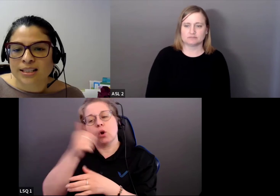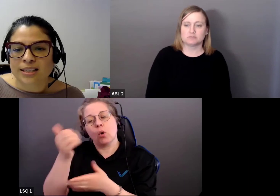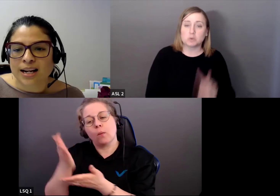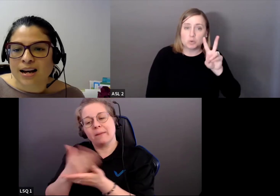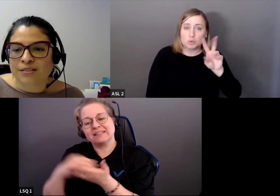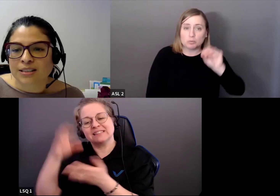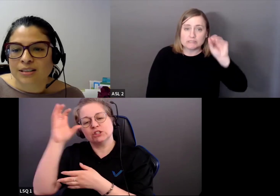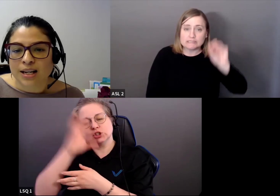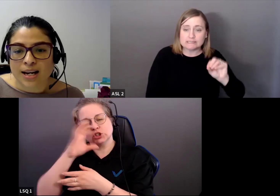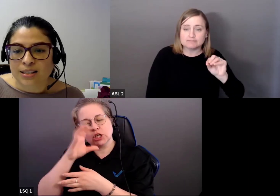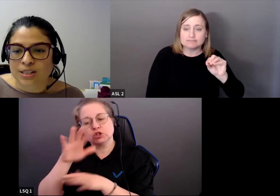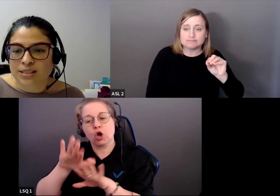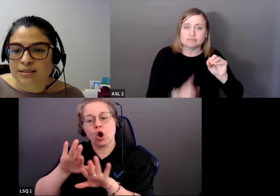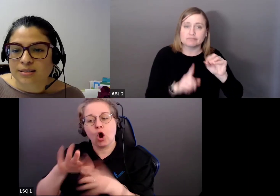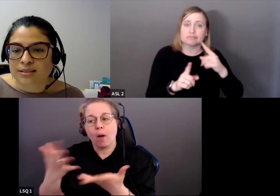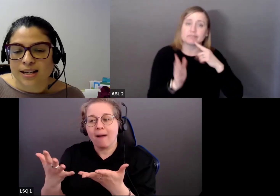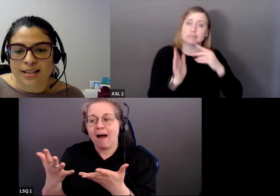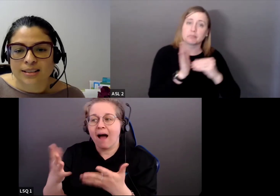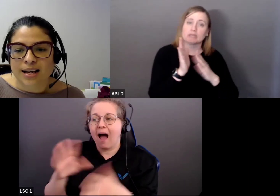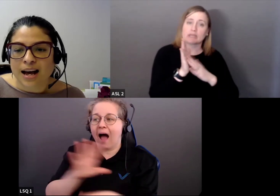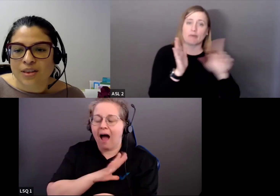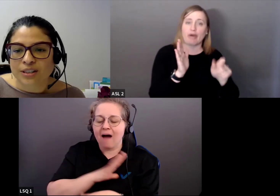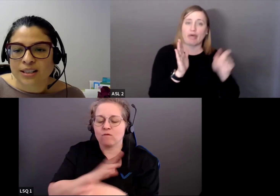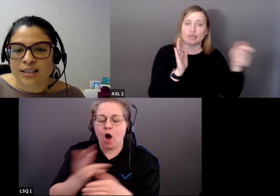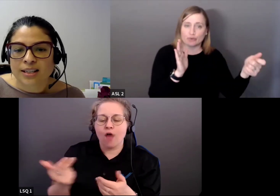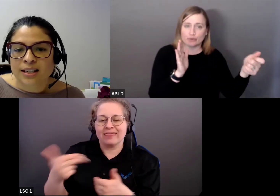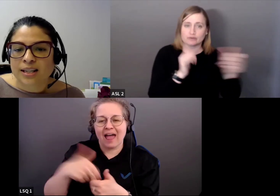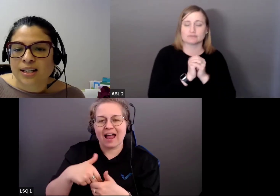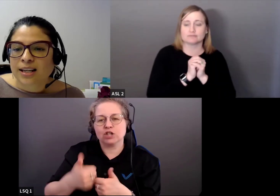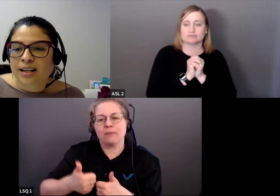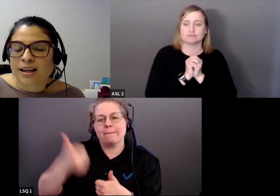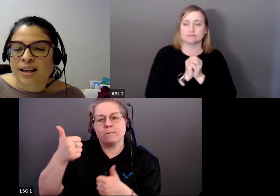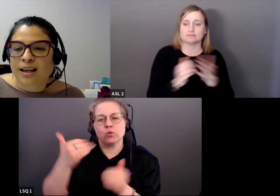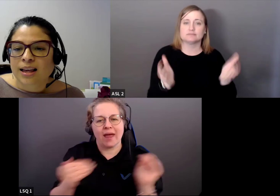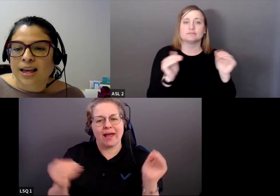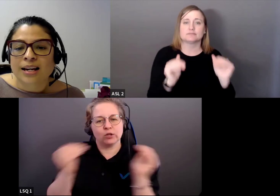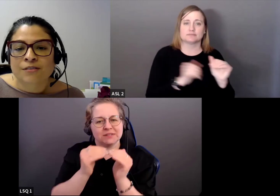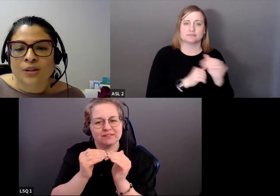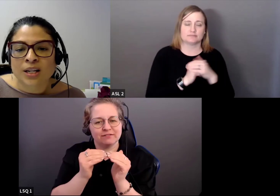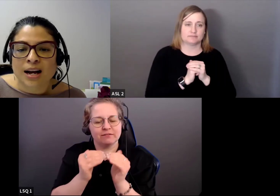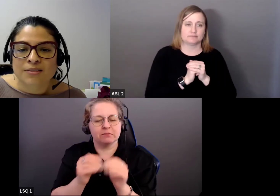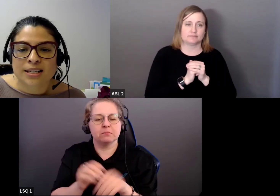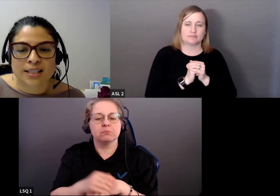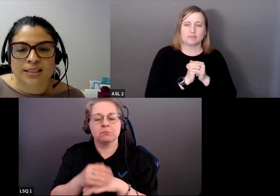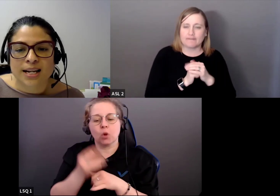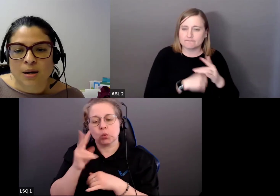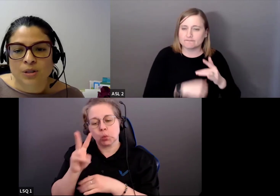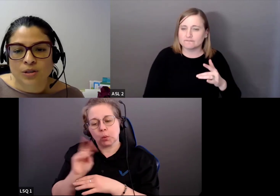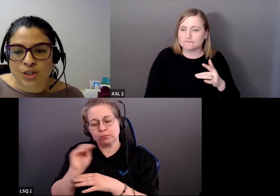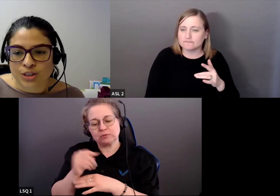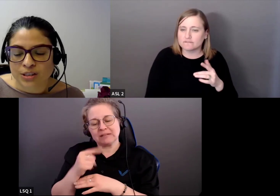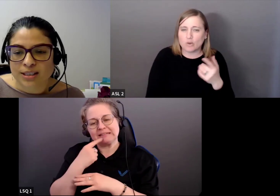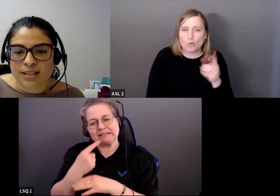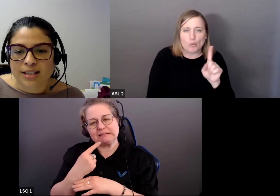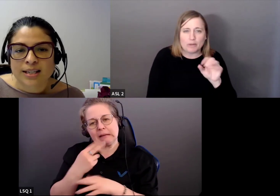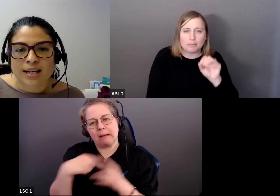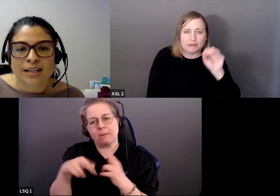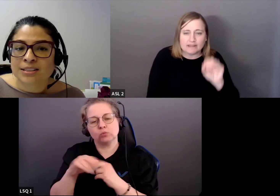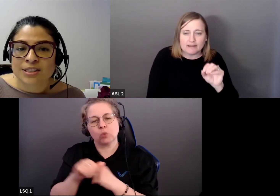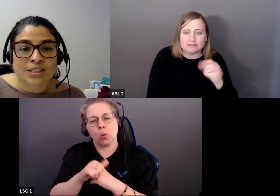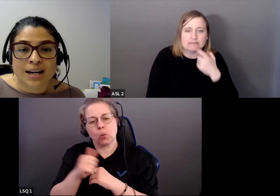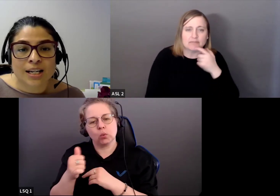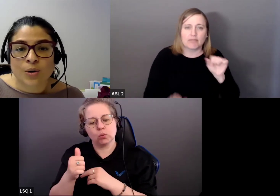inclusif. Nous avons aussi 2% qui ont indiqué autre et certains